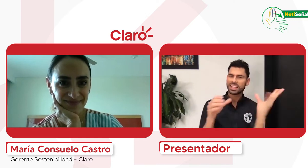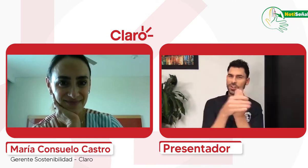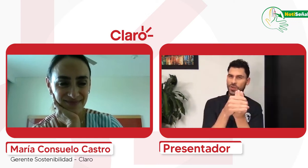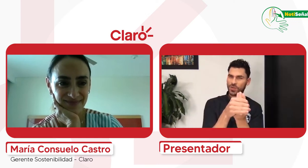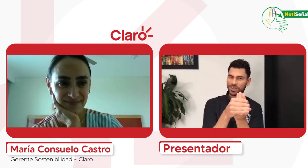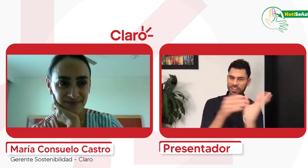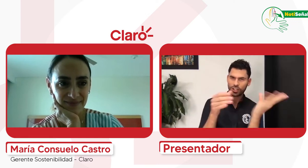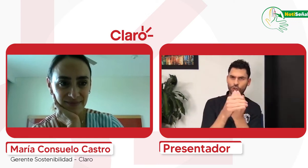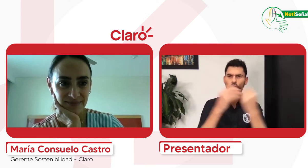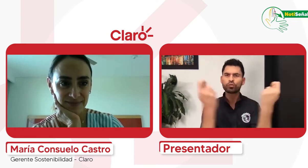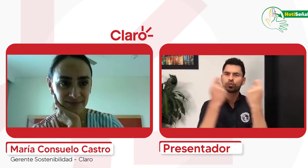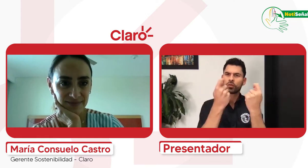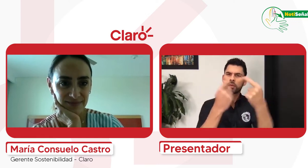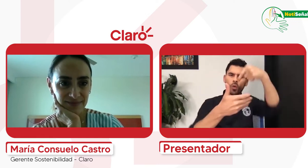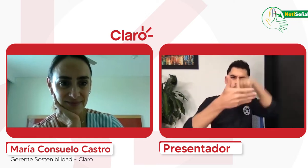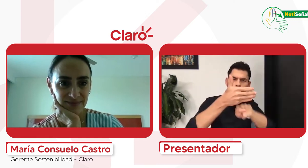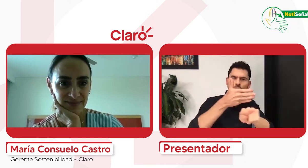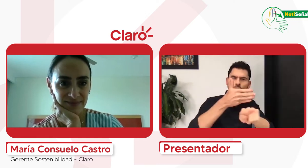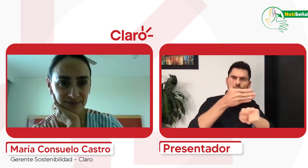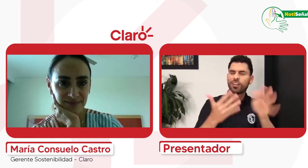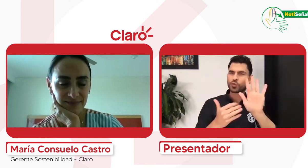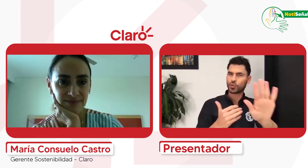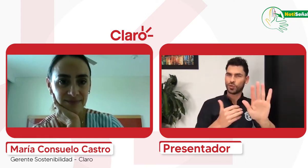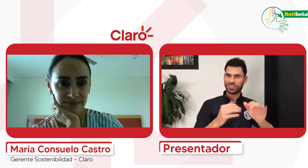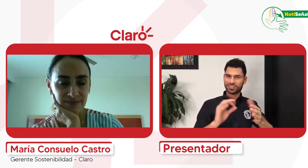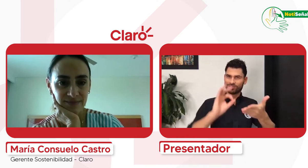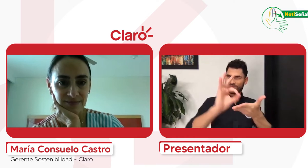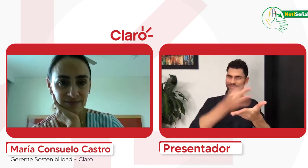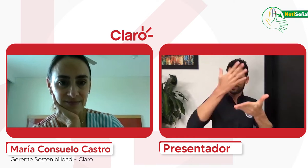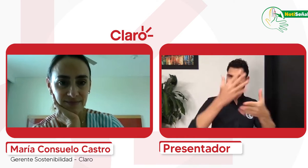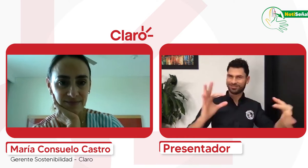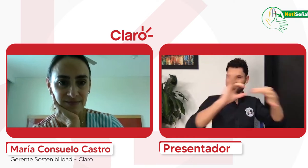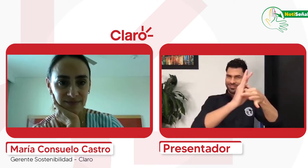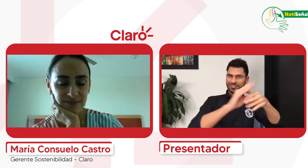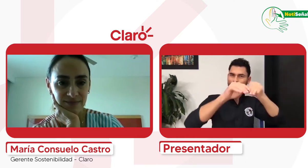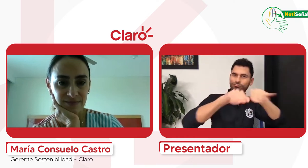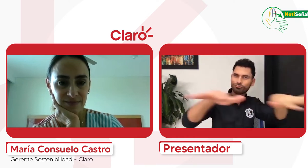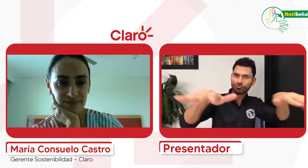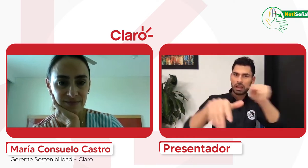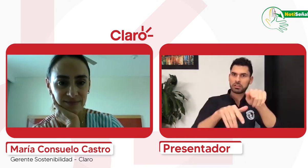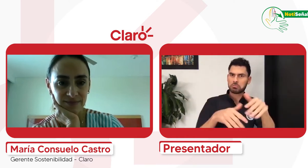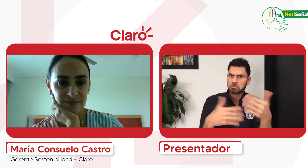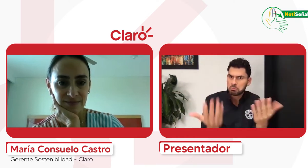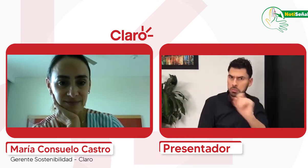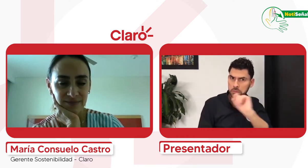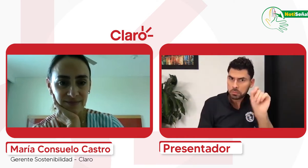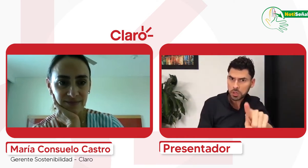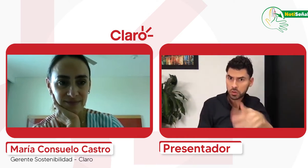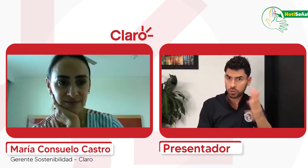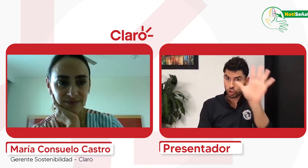tiene con relación a la inclusión, allí pues tienen un convenio directamente con